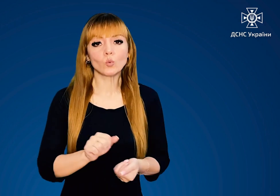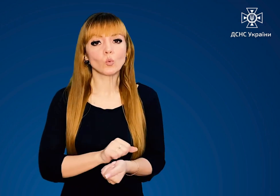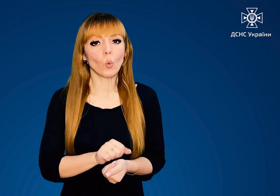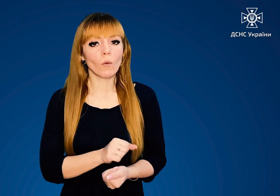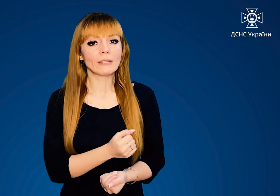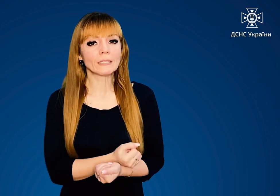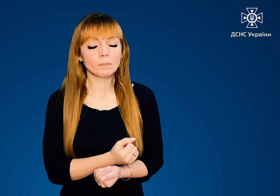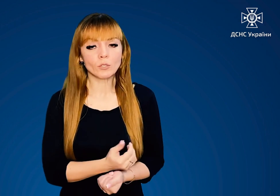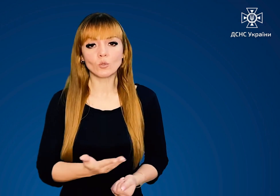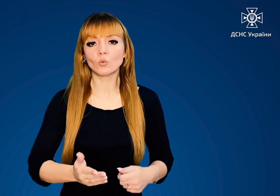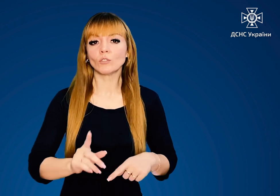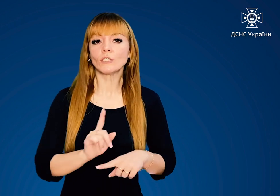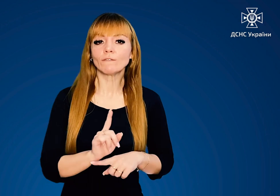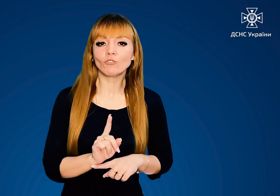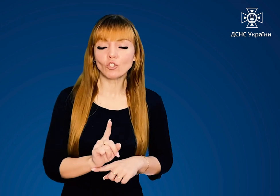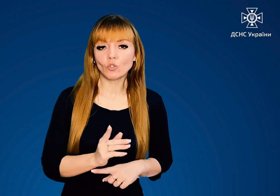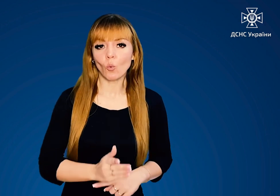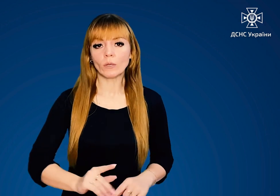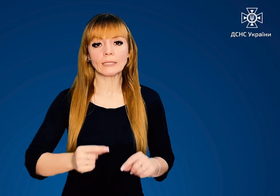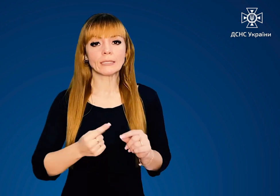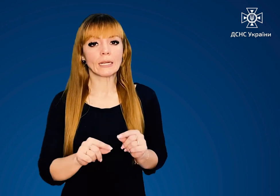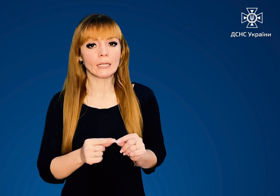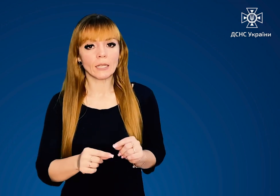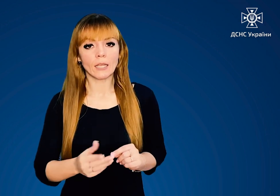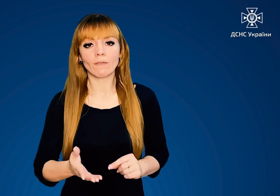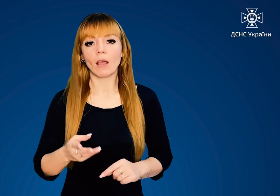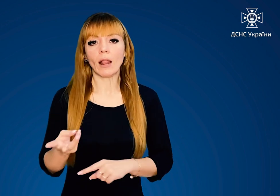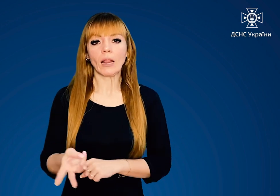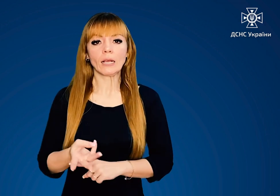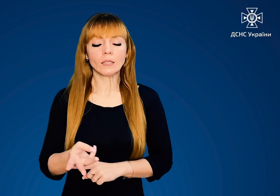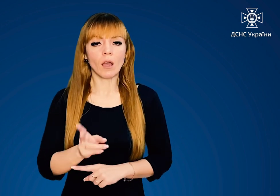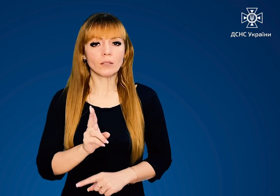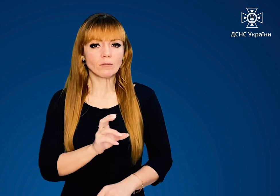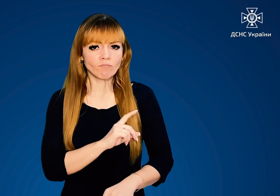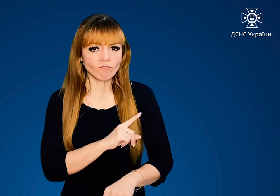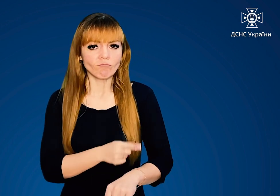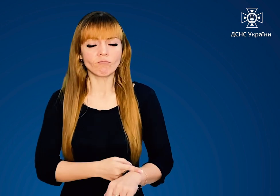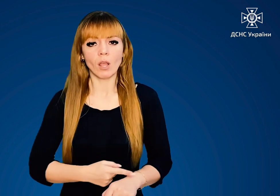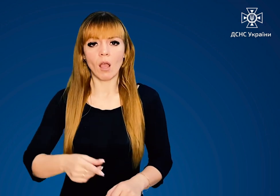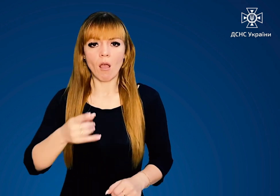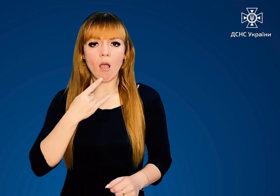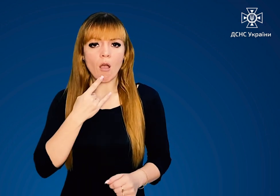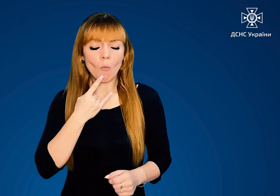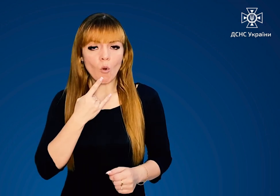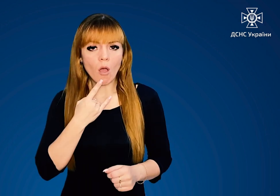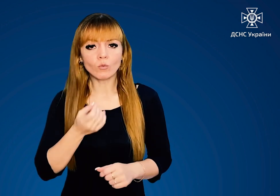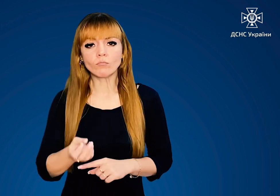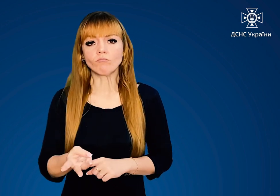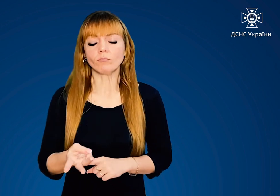упаковок сухого спирту, свічок та сірників. Ліхтар з потужним акумулятором